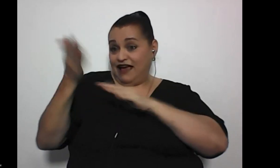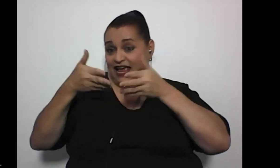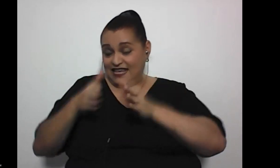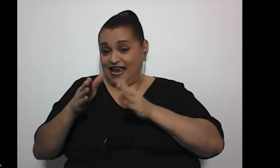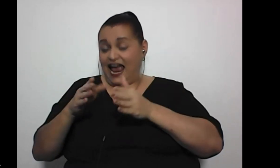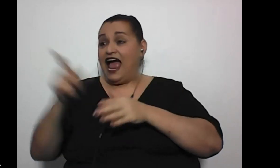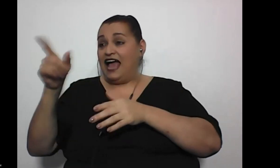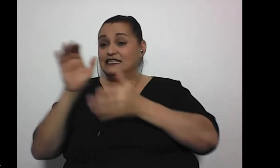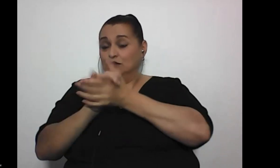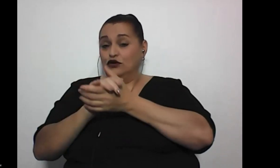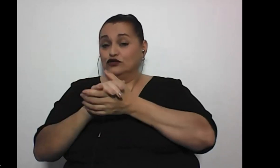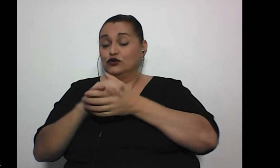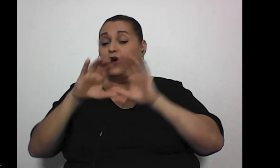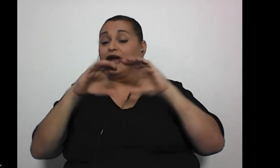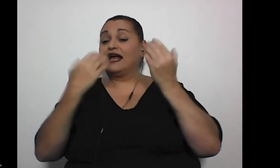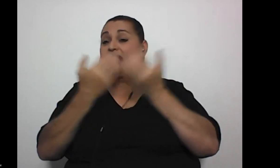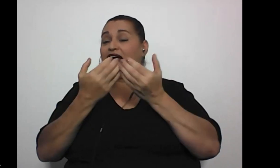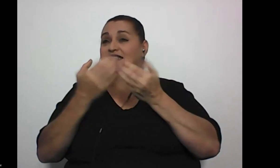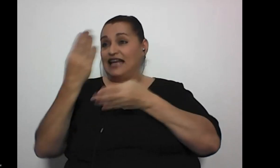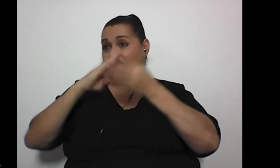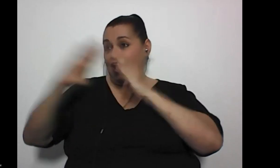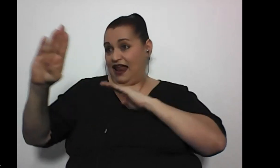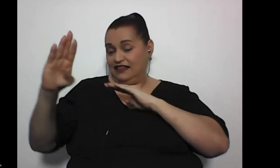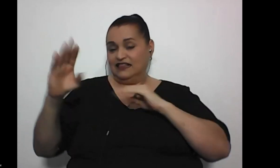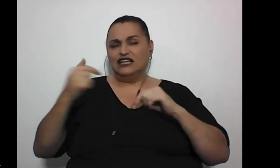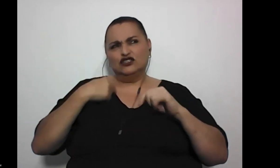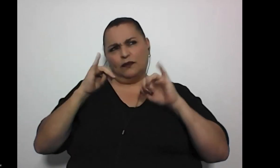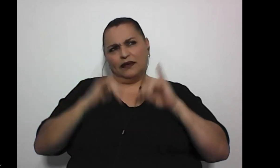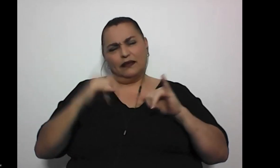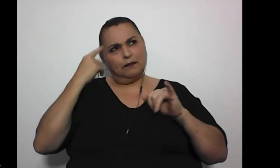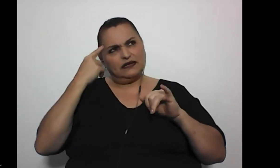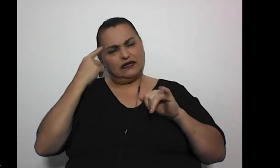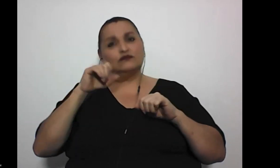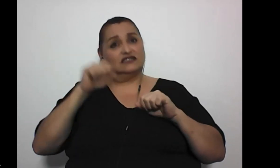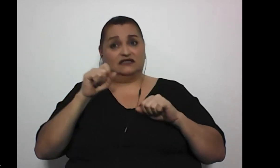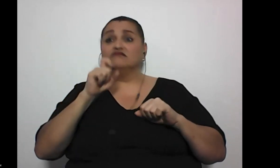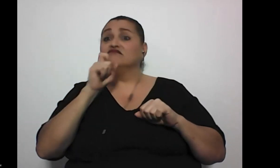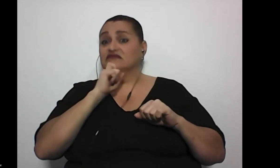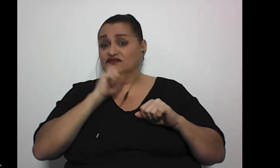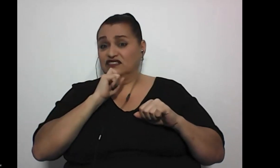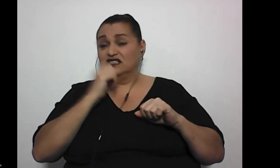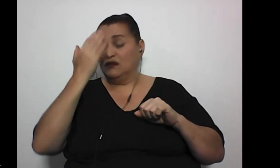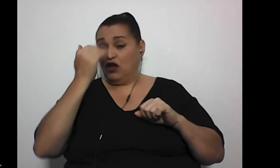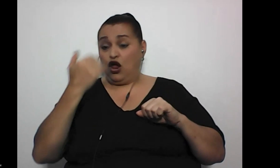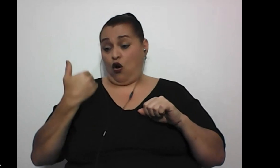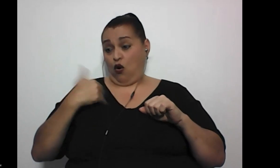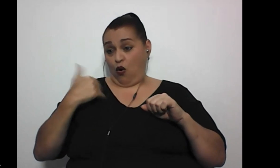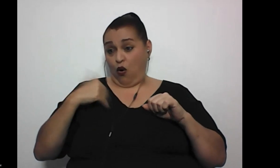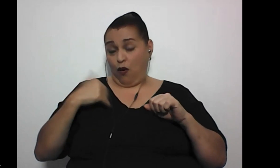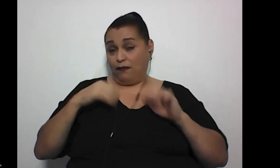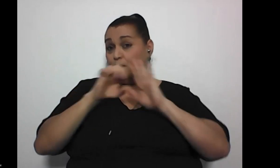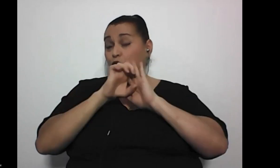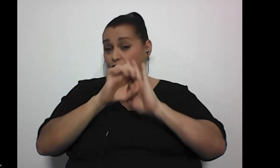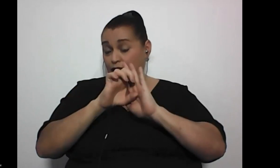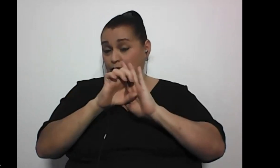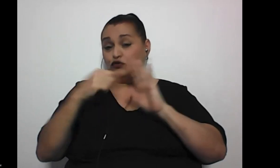clase de karate entonces me quedo analizando yo en realidad si es más difícil porque estoy un hombre por ejemplo yo